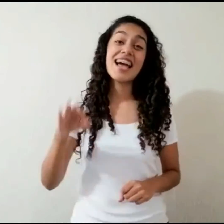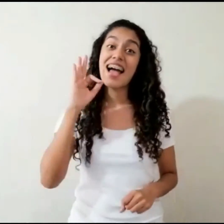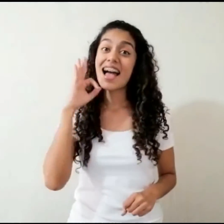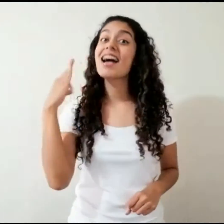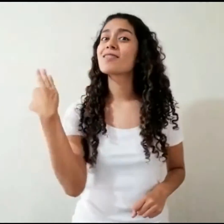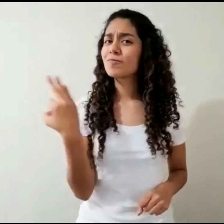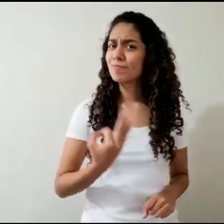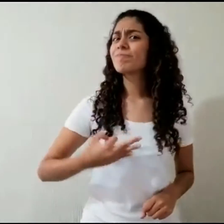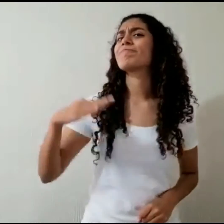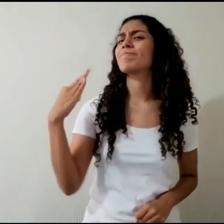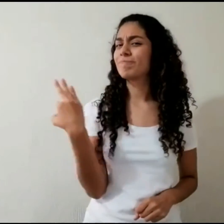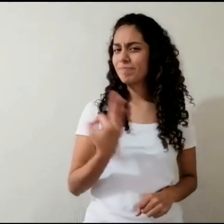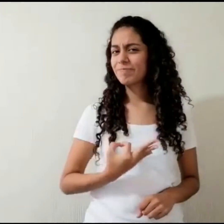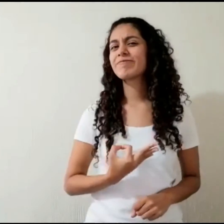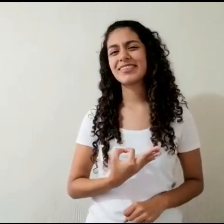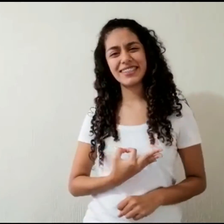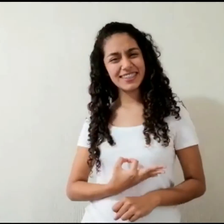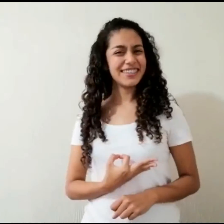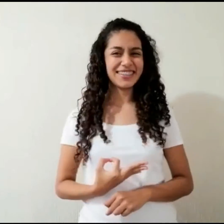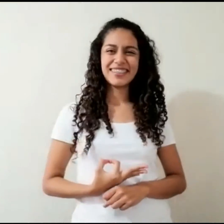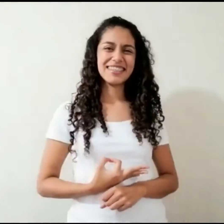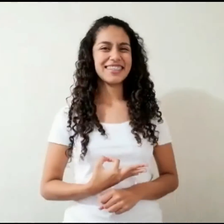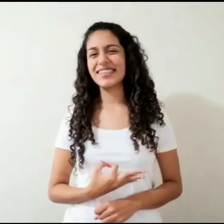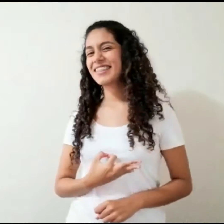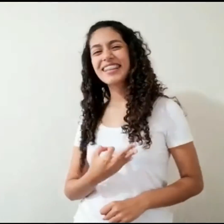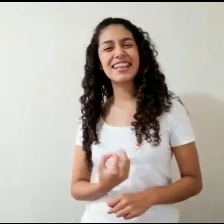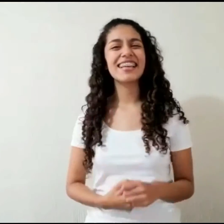Ala, ala que chilero